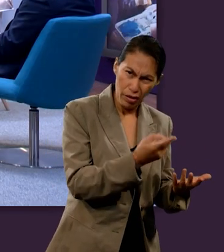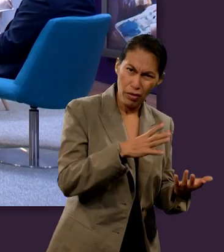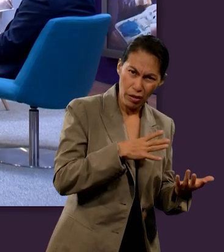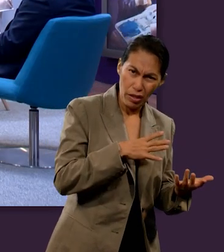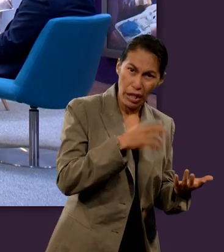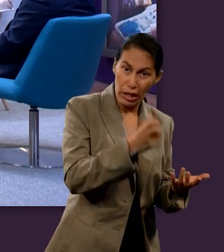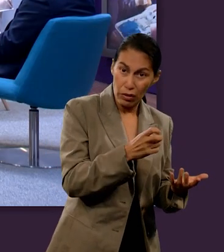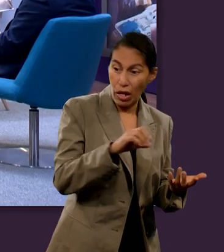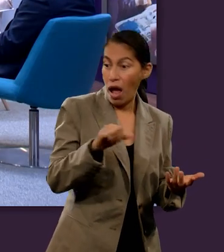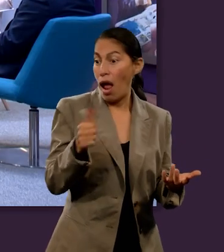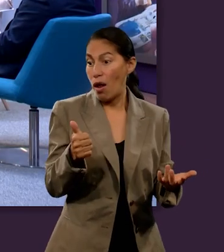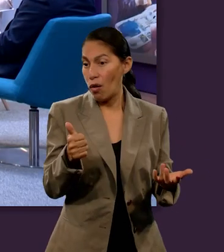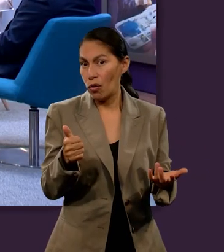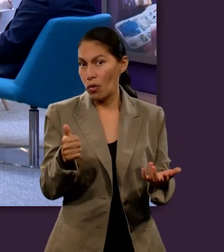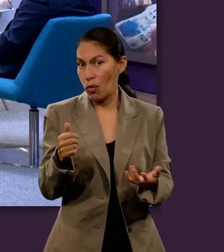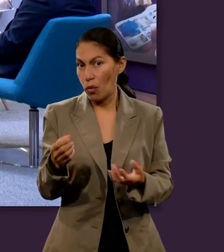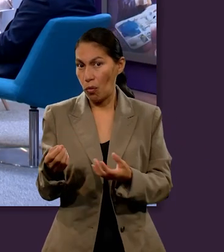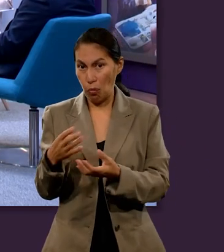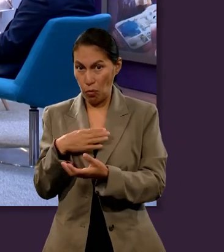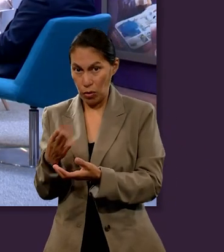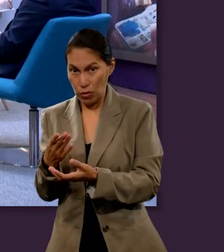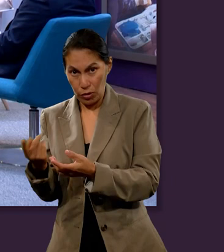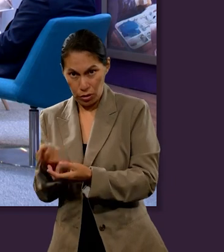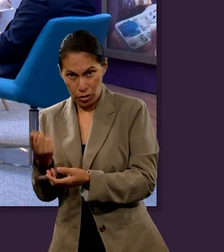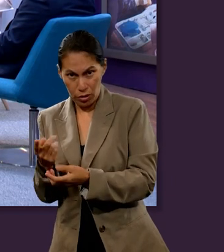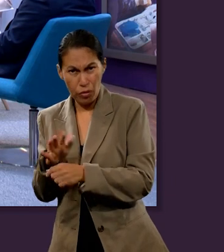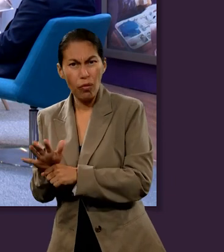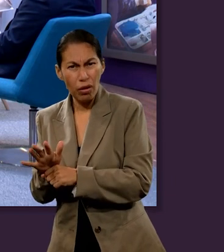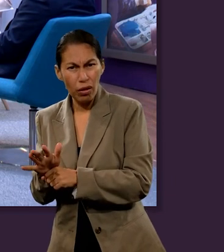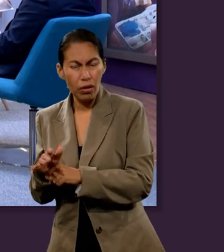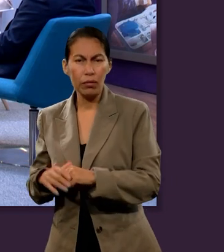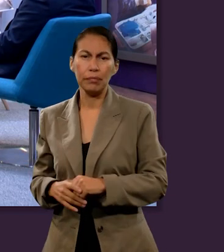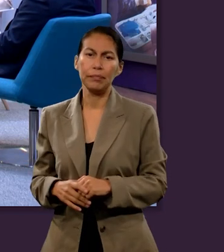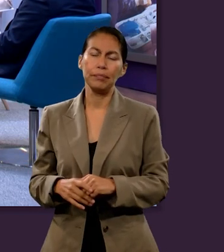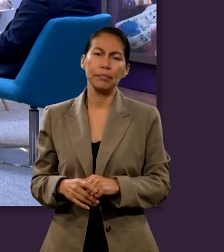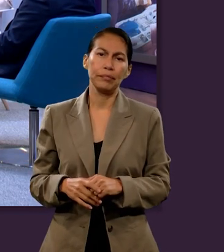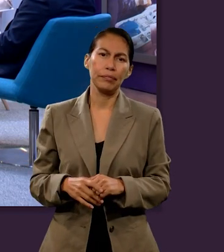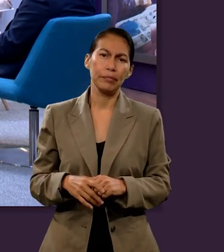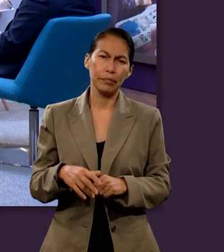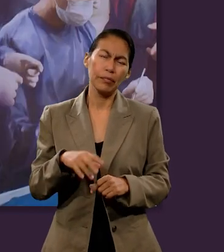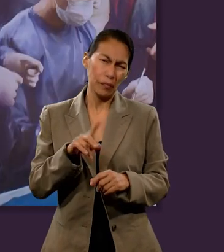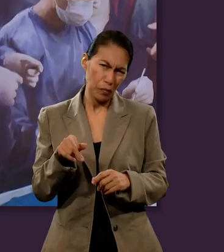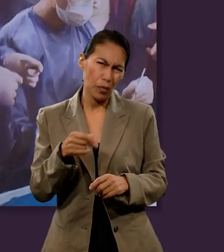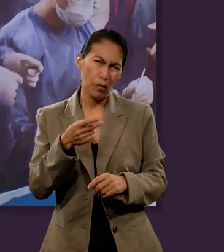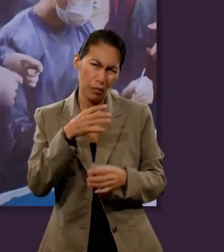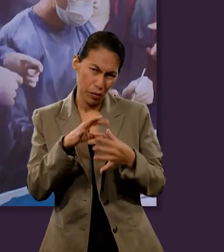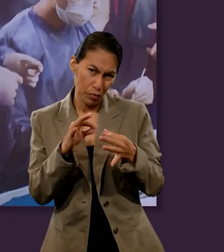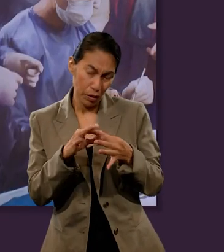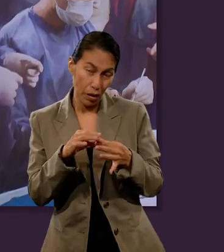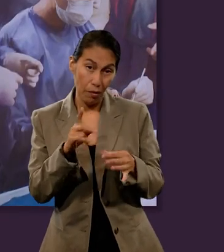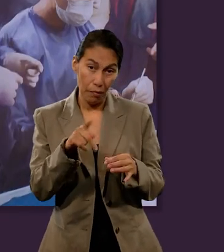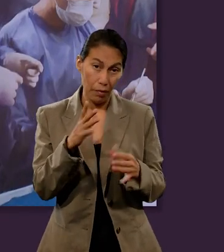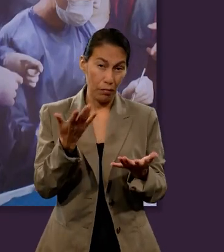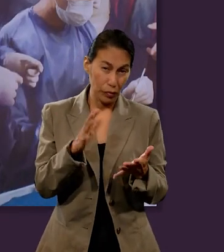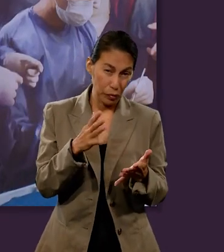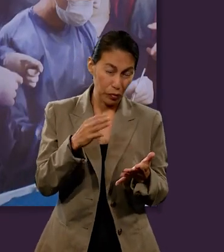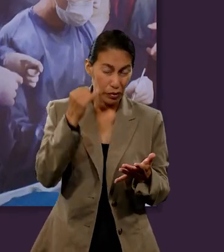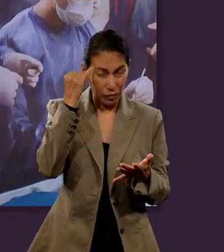Si existe un fuego eterno, entonces tiene que existir algo opuesto que también pueda ser eterno. Y sé que más adelante lo vamos a